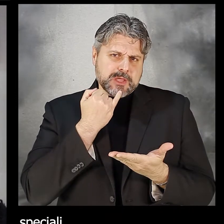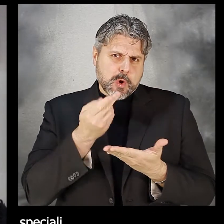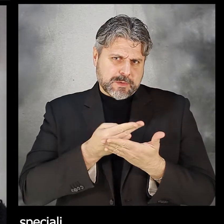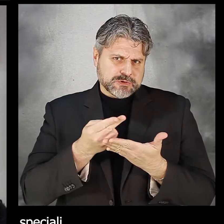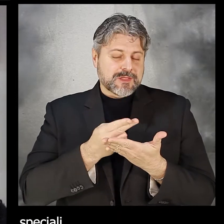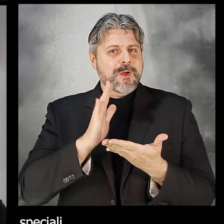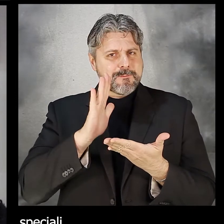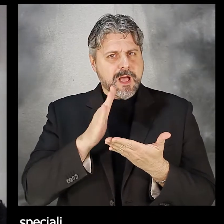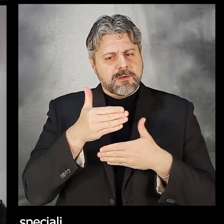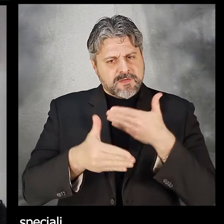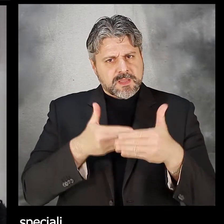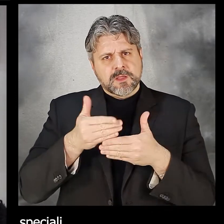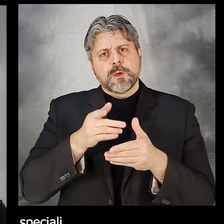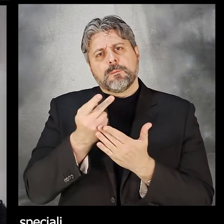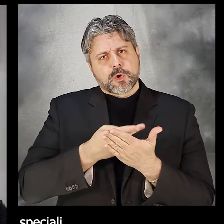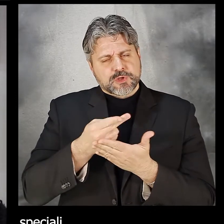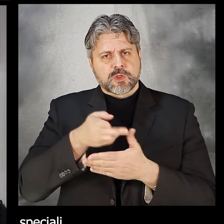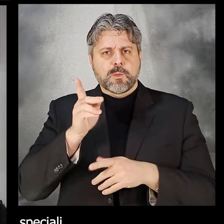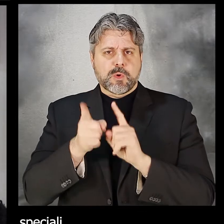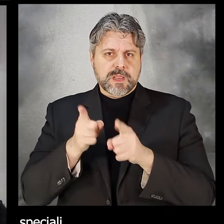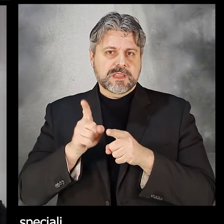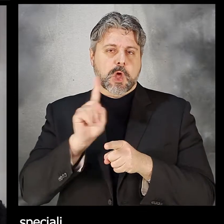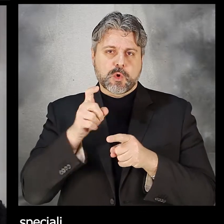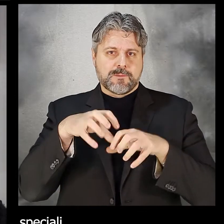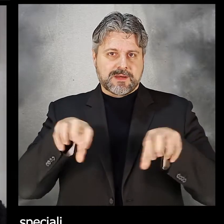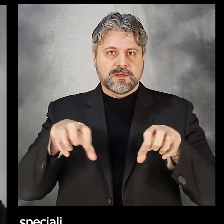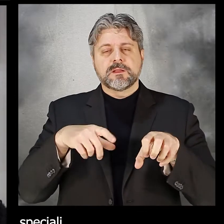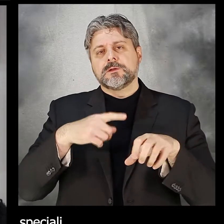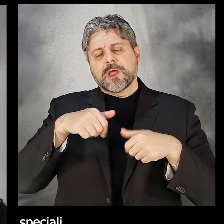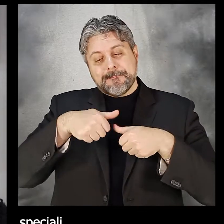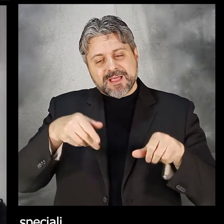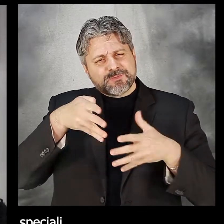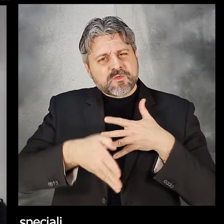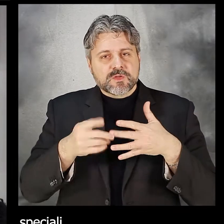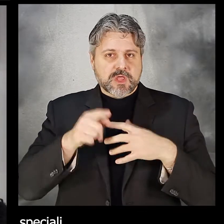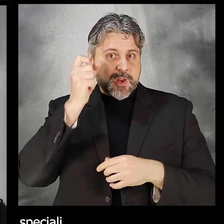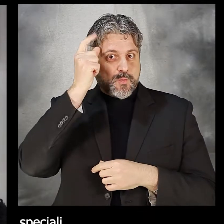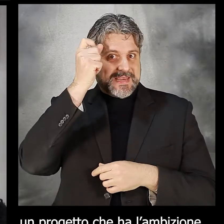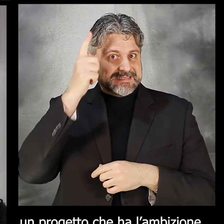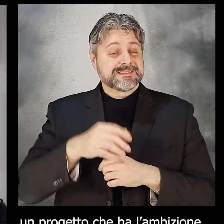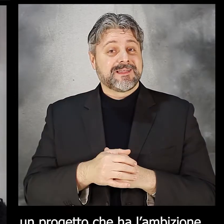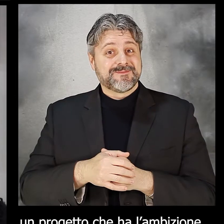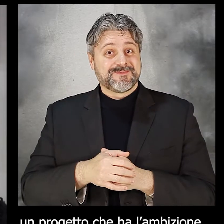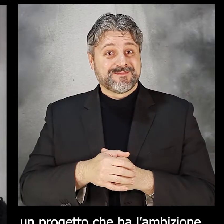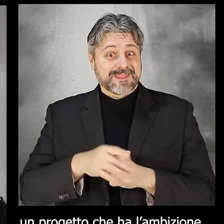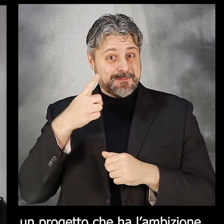Lab 138, è un progetto politico apartitico di stampo illuminista.